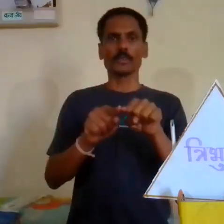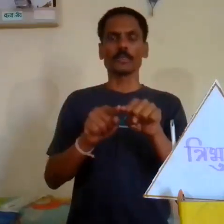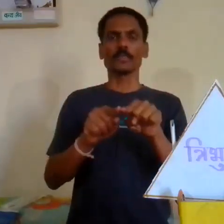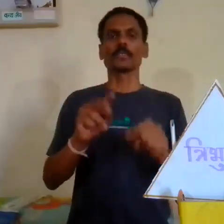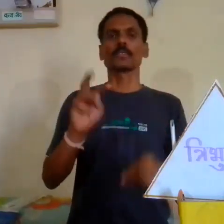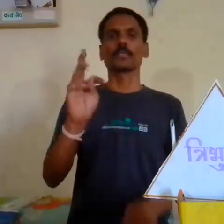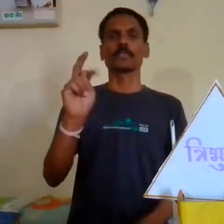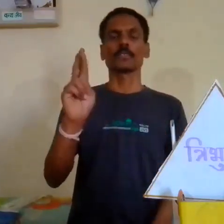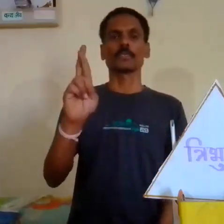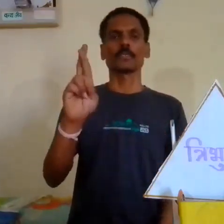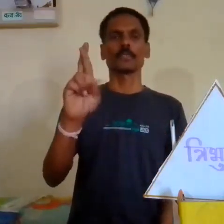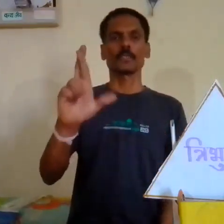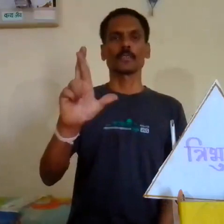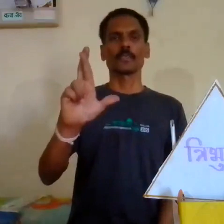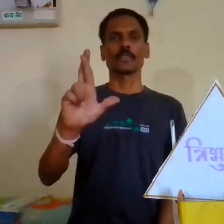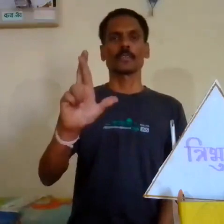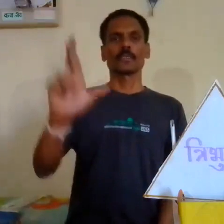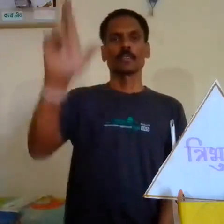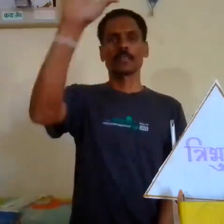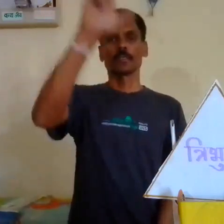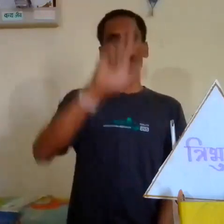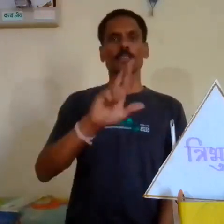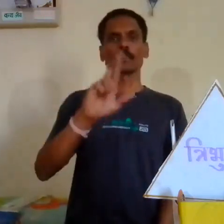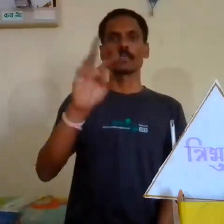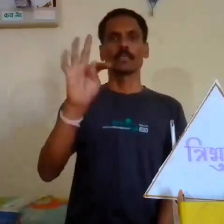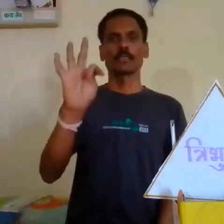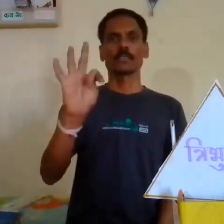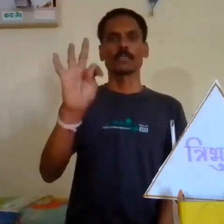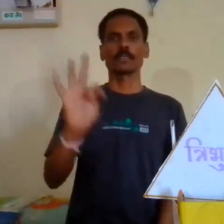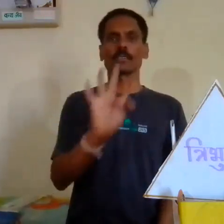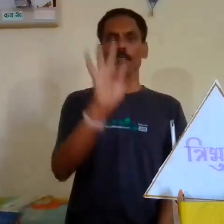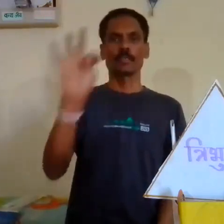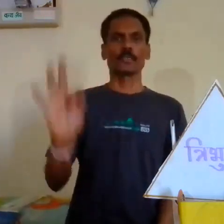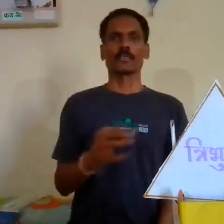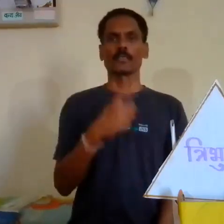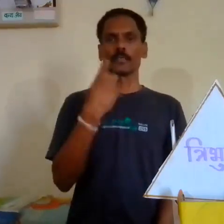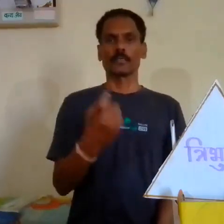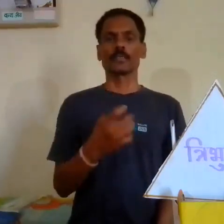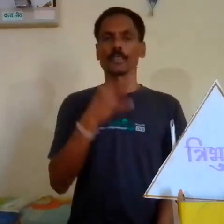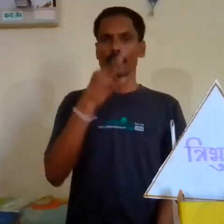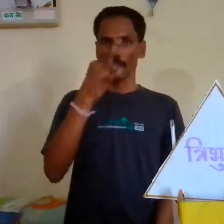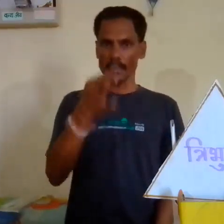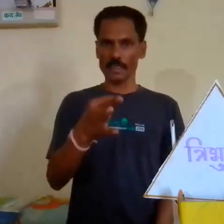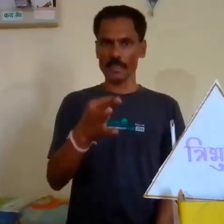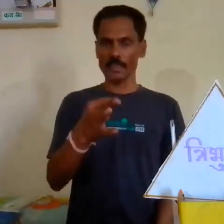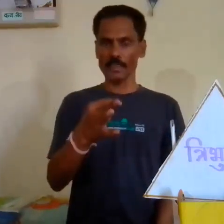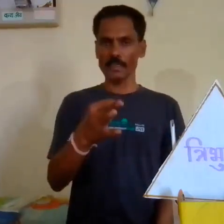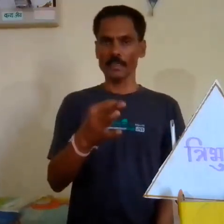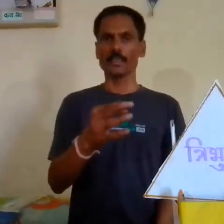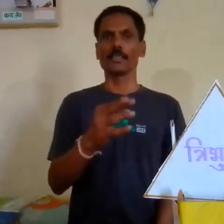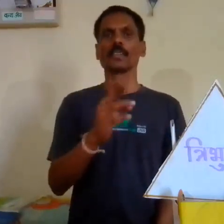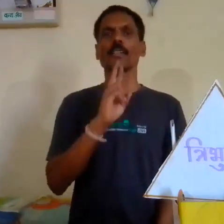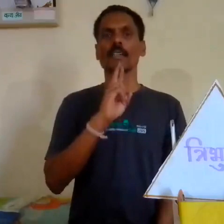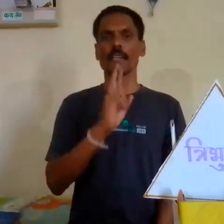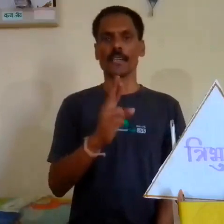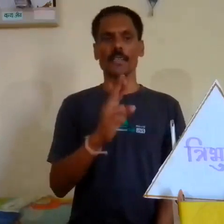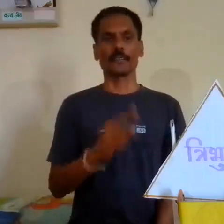कहते हैं